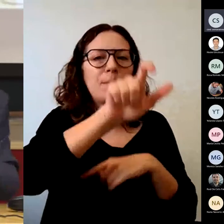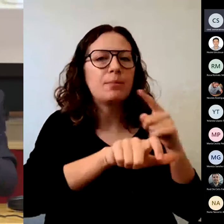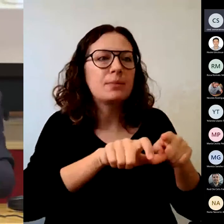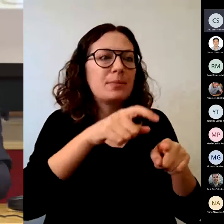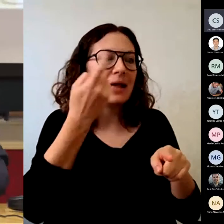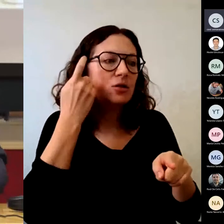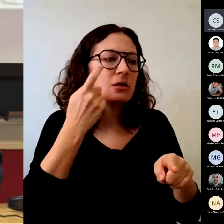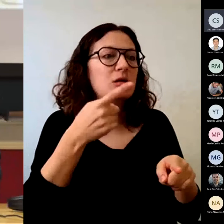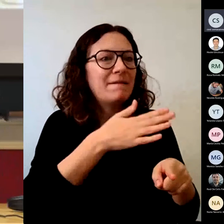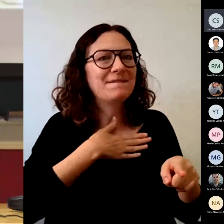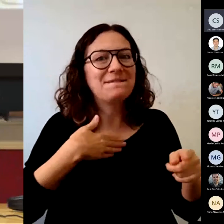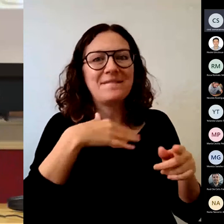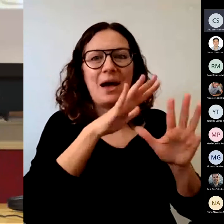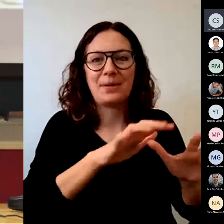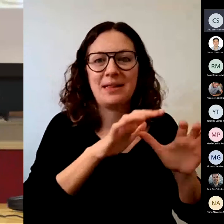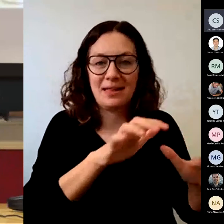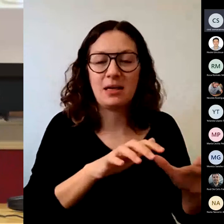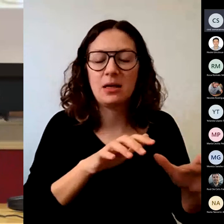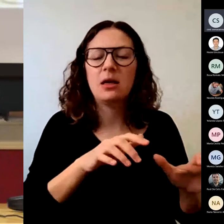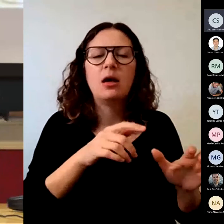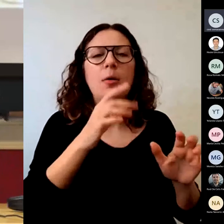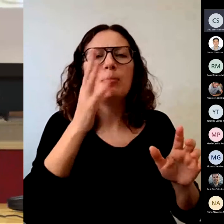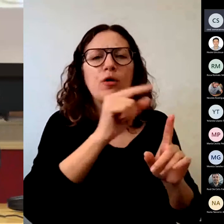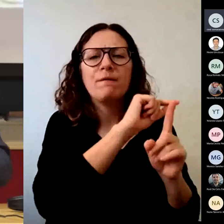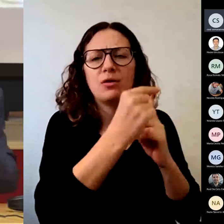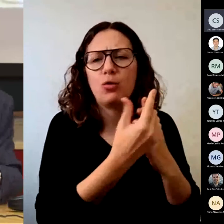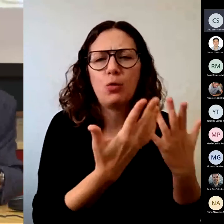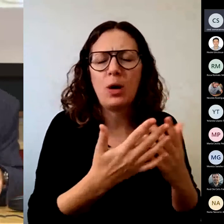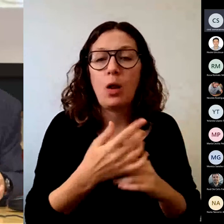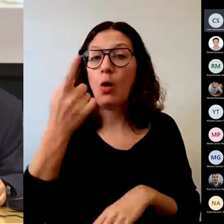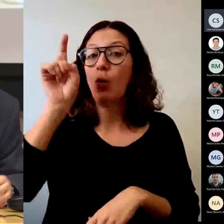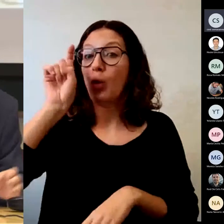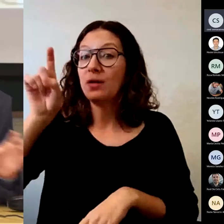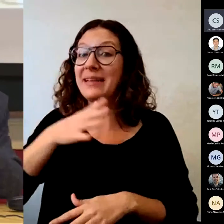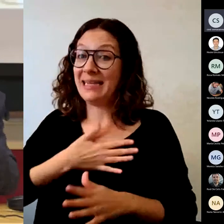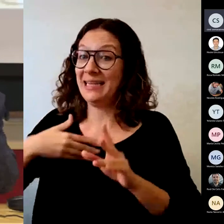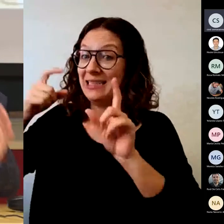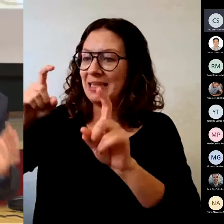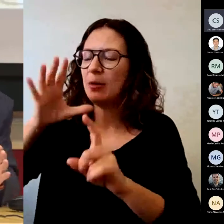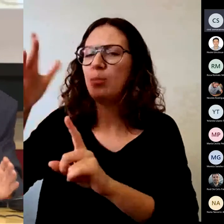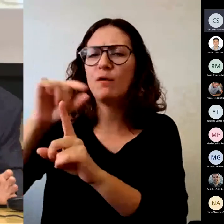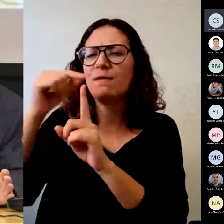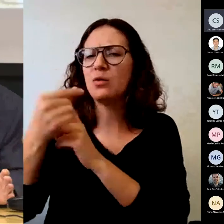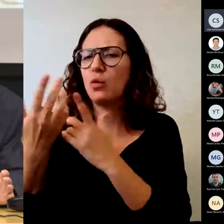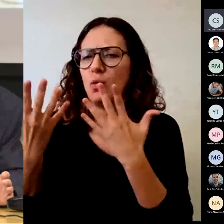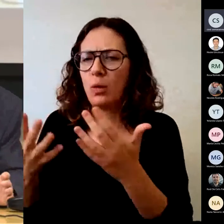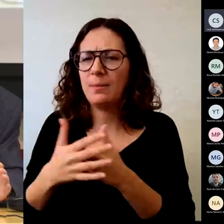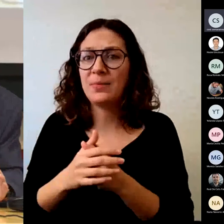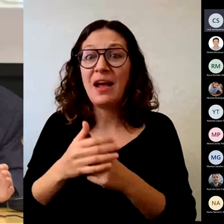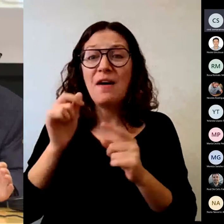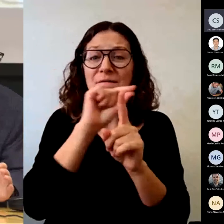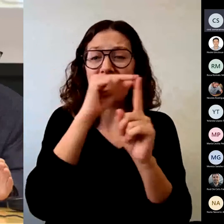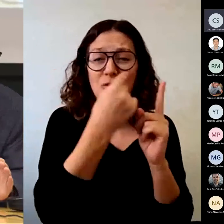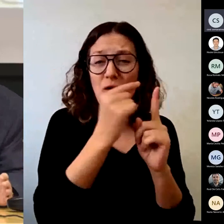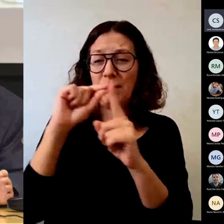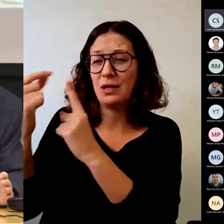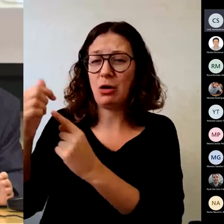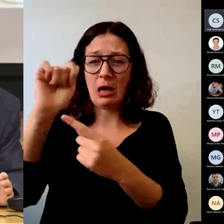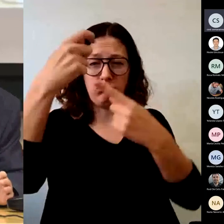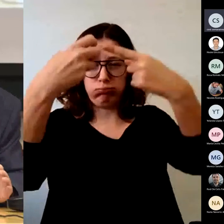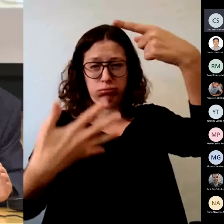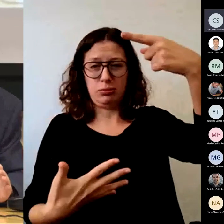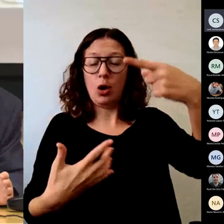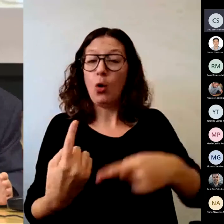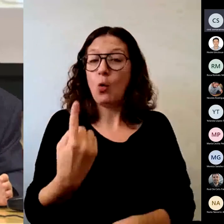factores que determinan que un docente quiera enseñar. Hay muchos factores pero hay uno muy importante lo que más motiva a aprender